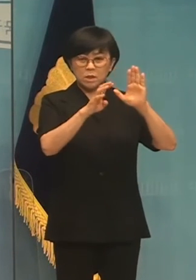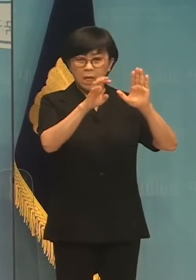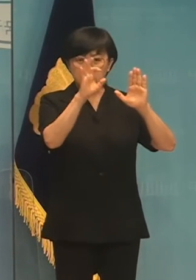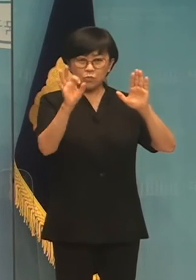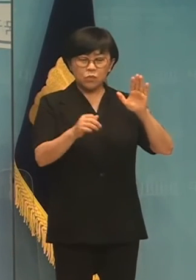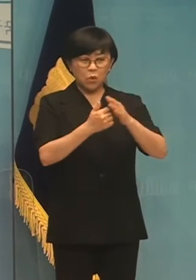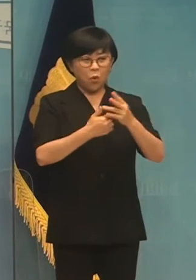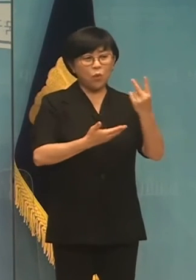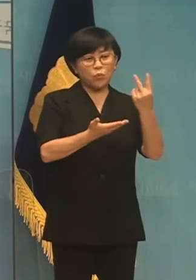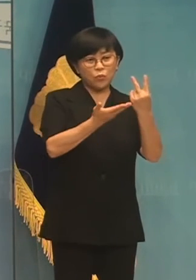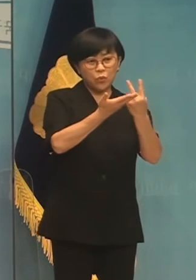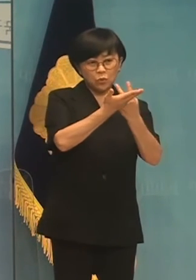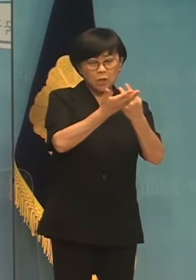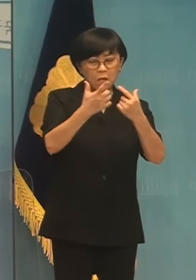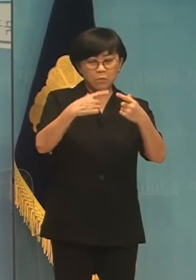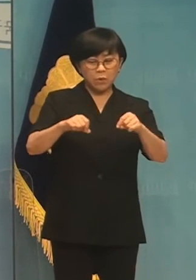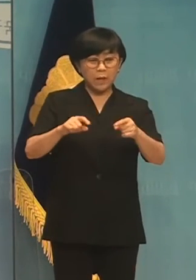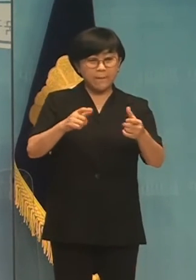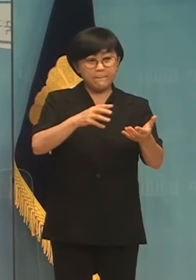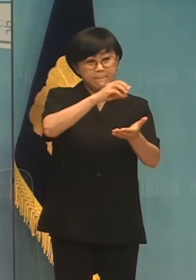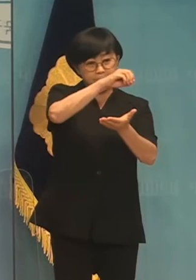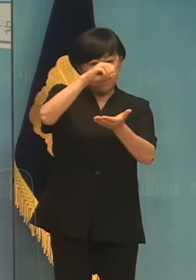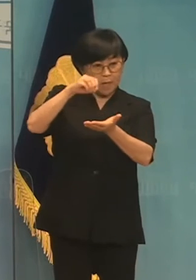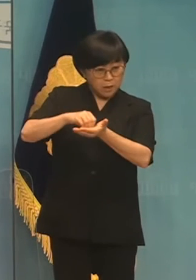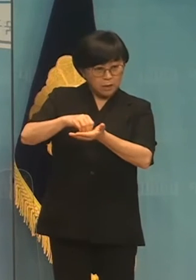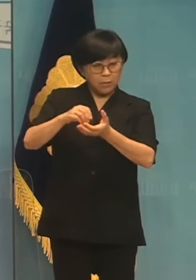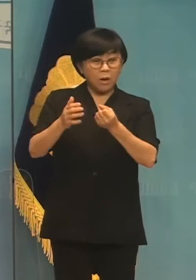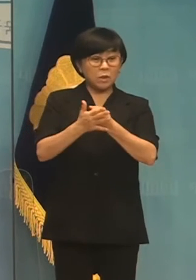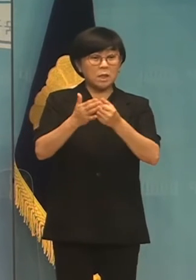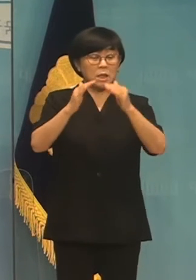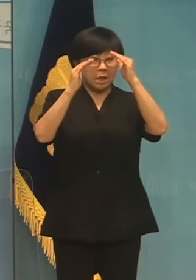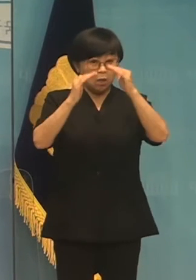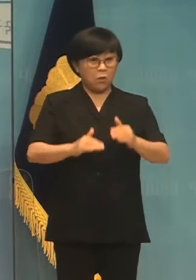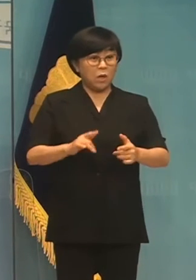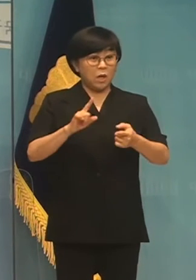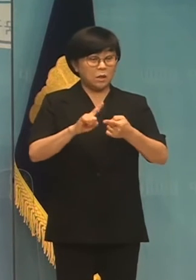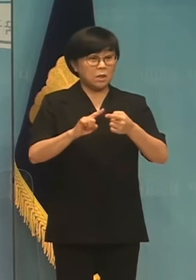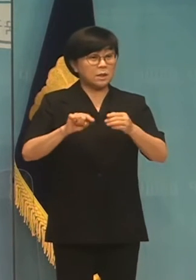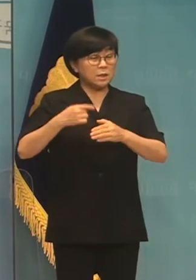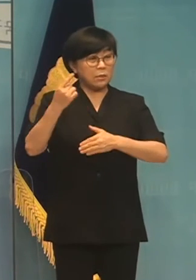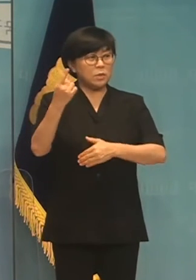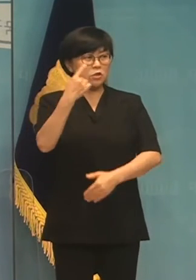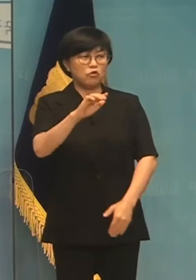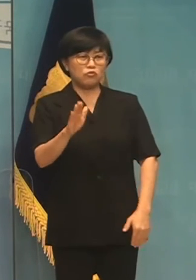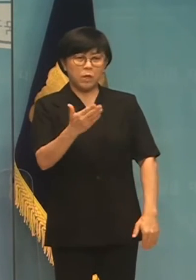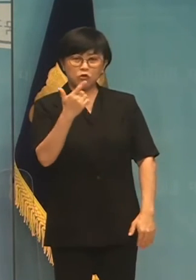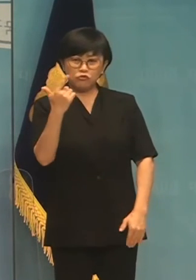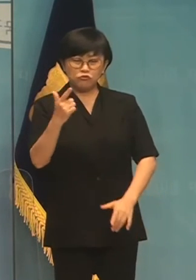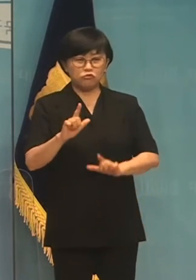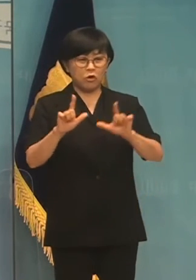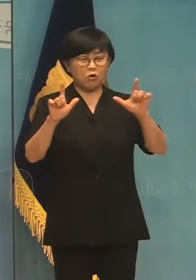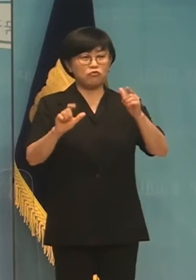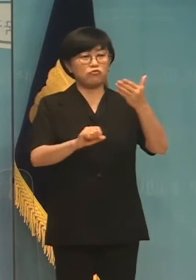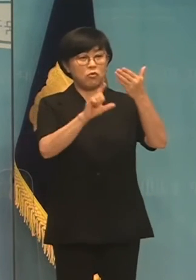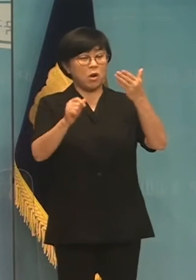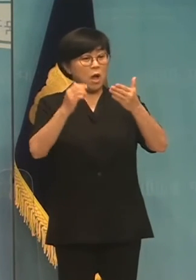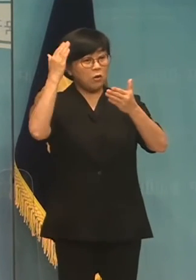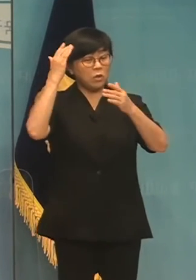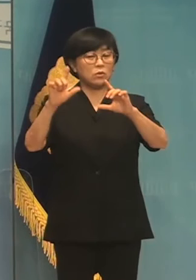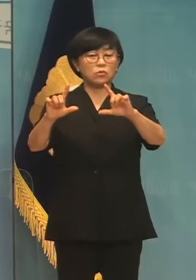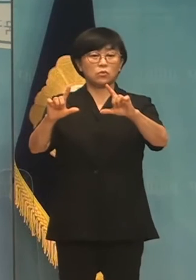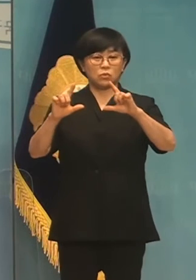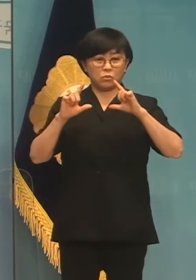독도를 일방적으로 일본에 편입시키고 이 사실을 이듬해 1906년 9월 한국에